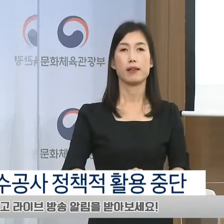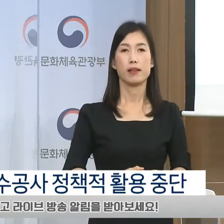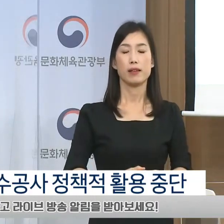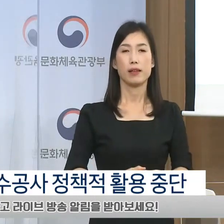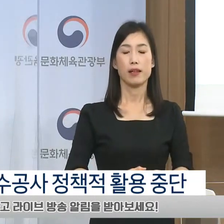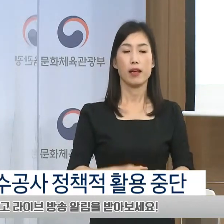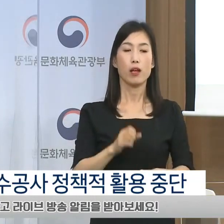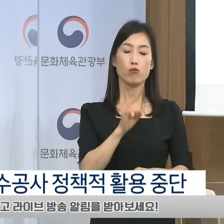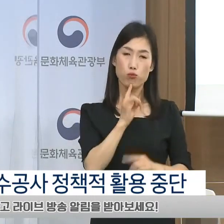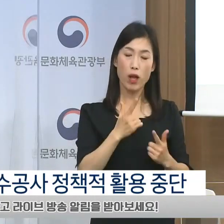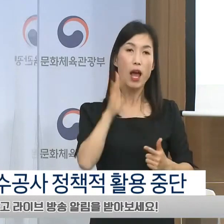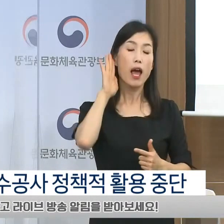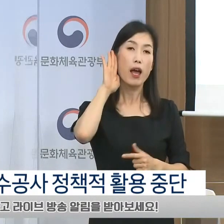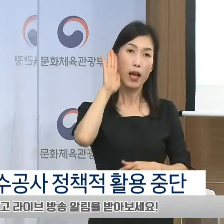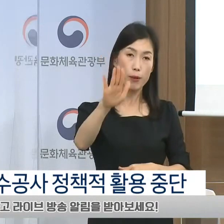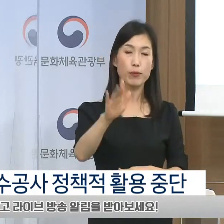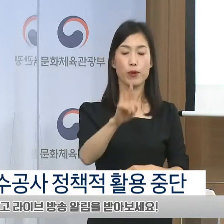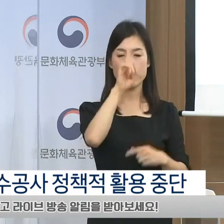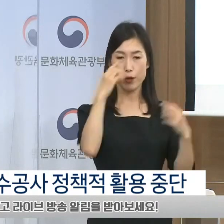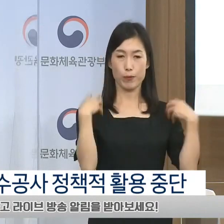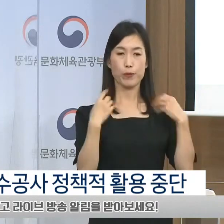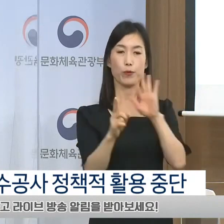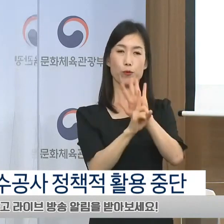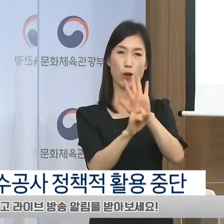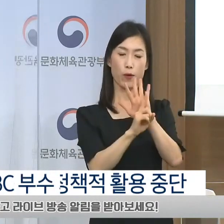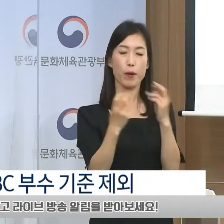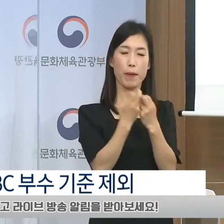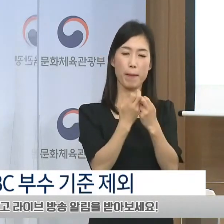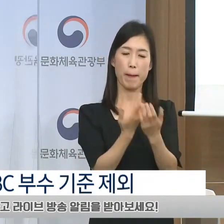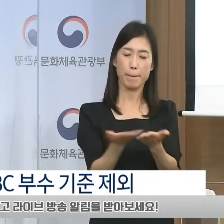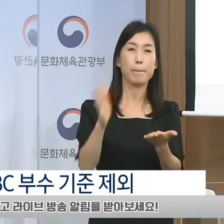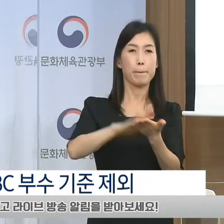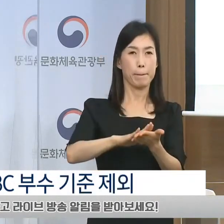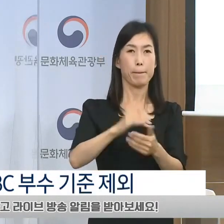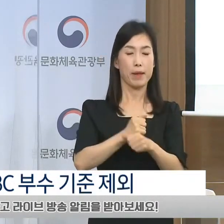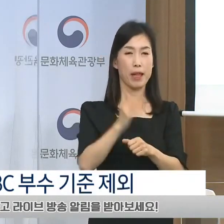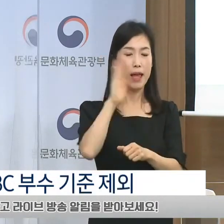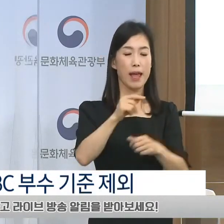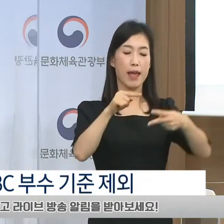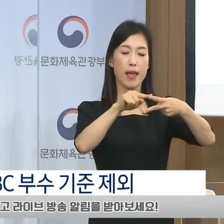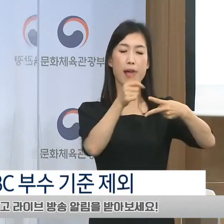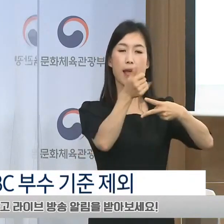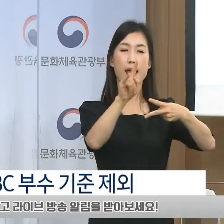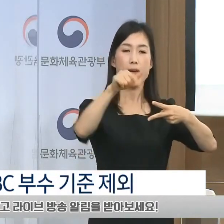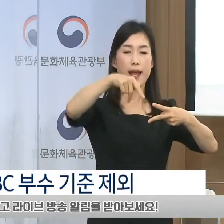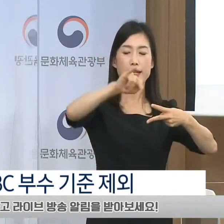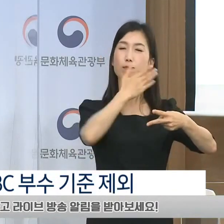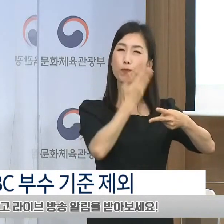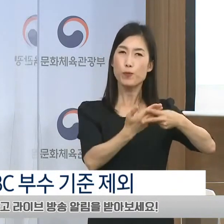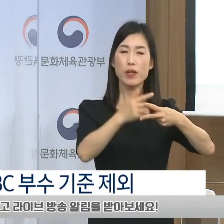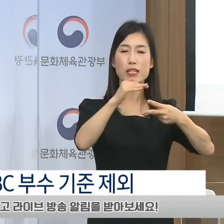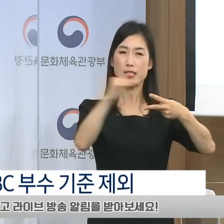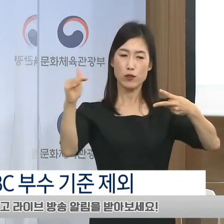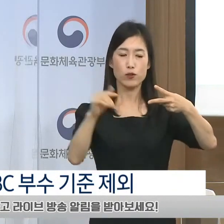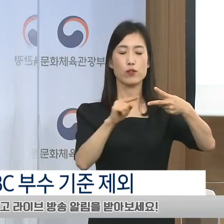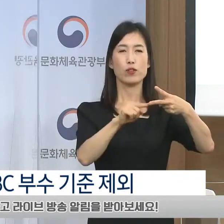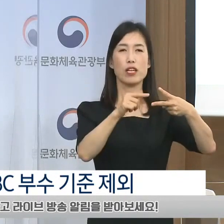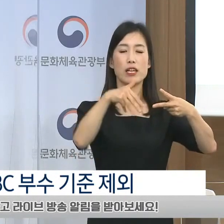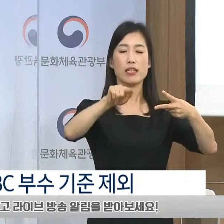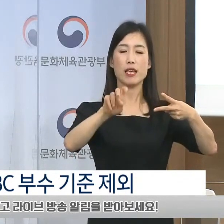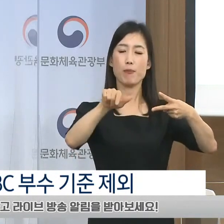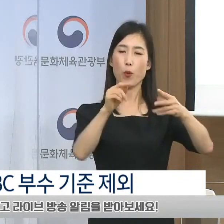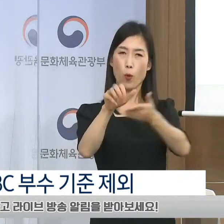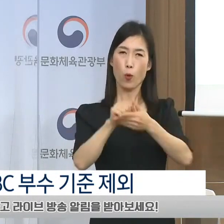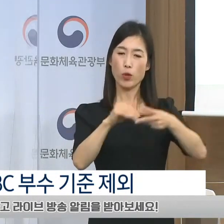특히 앞으로는 정부 광고 제도를 개편하여 핵심 지표와 참고 지표를 토대로 인쇄